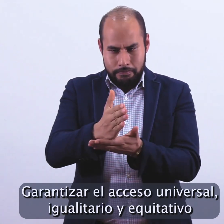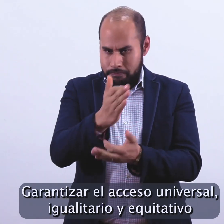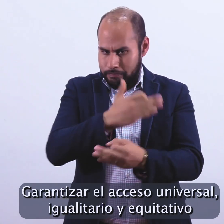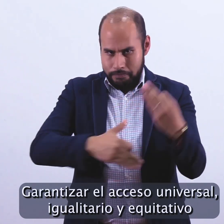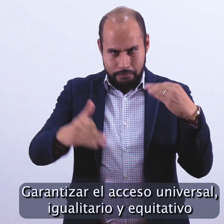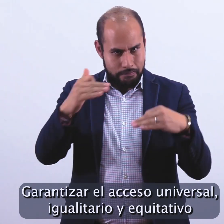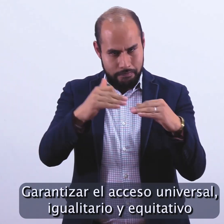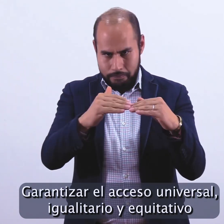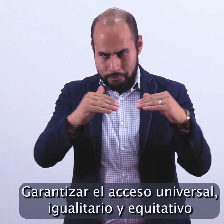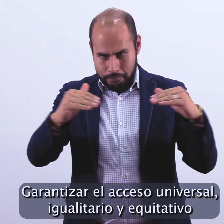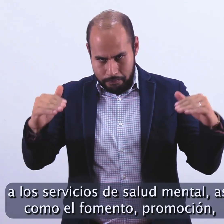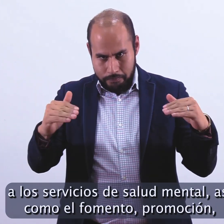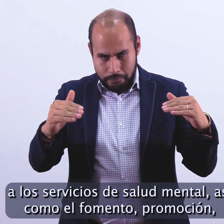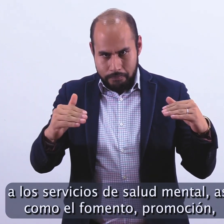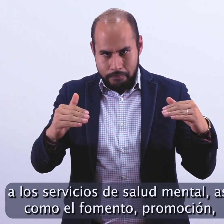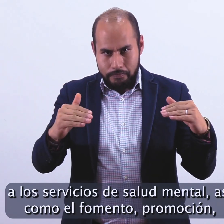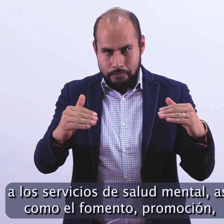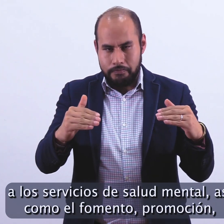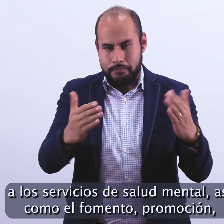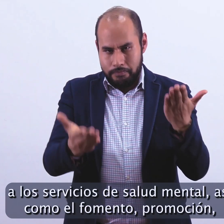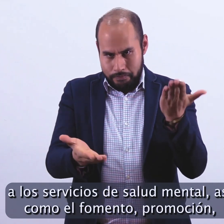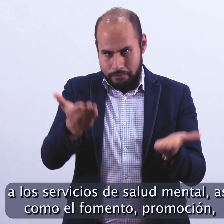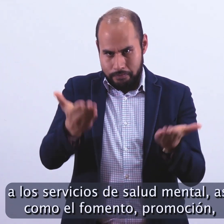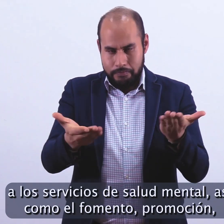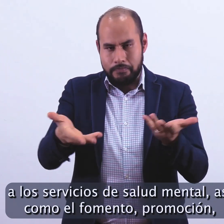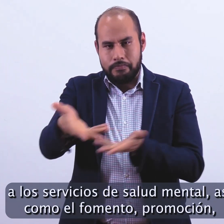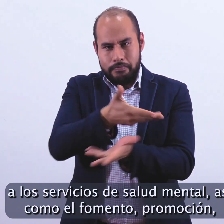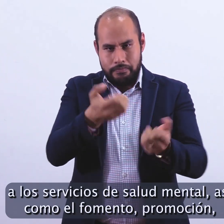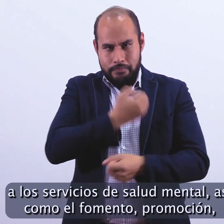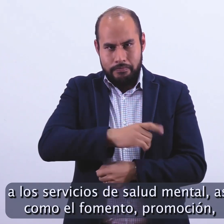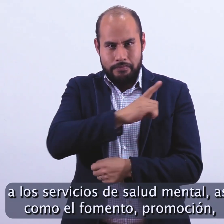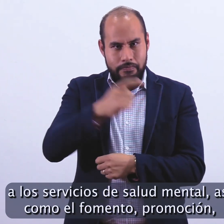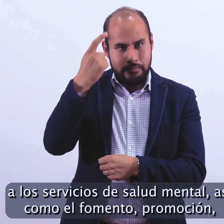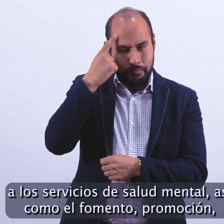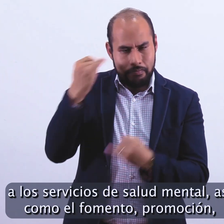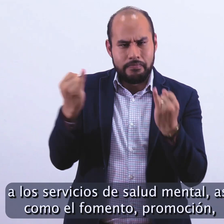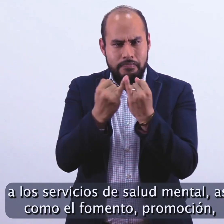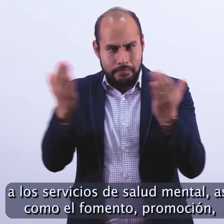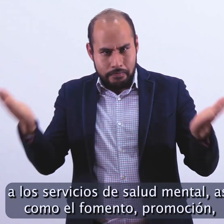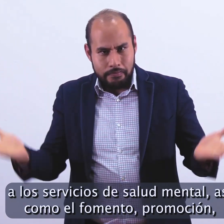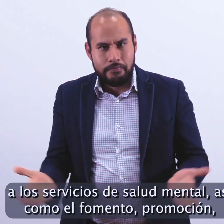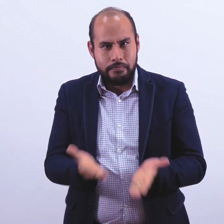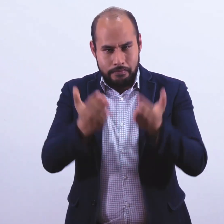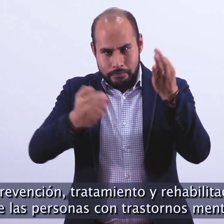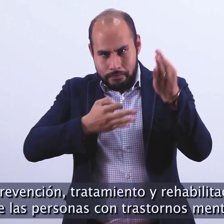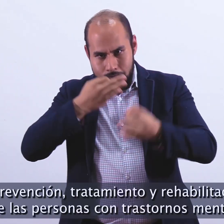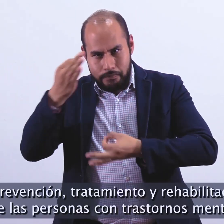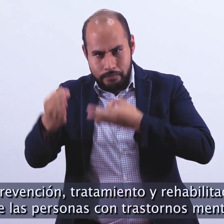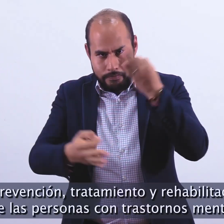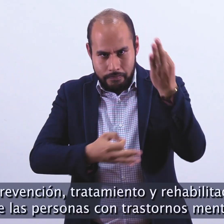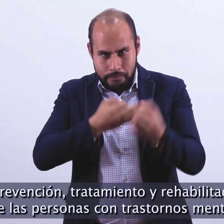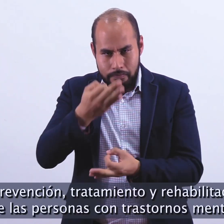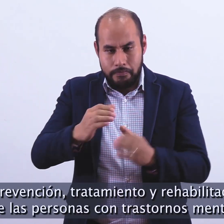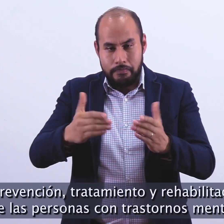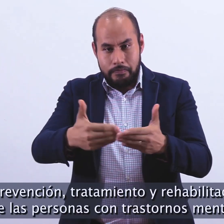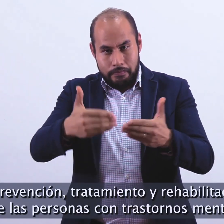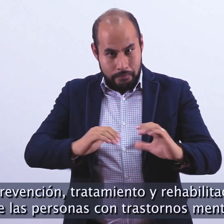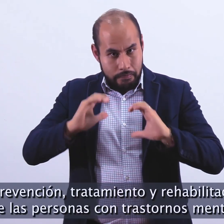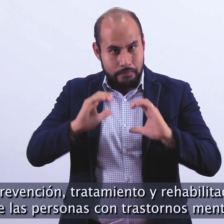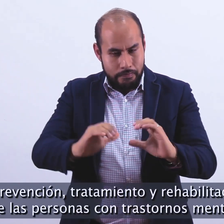igualitario y equitativo a los servicios de salud mental, así como el fomento, promoción, prevención, tratamiento y